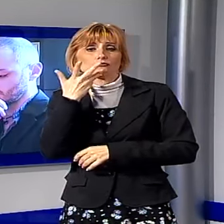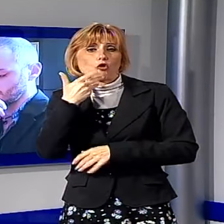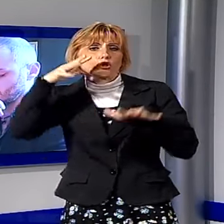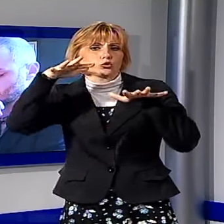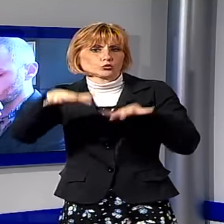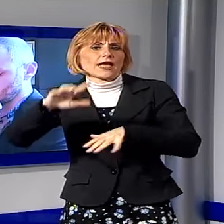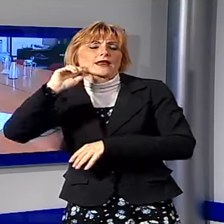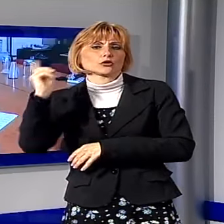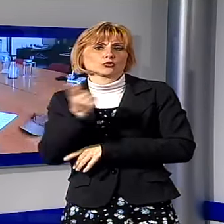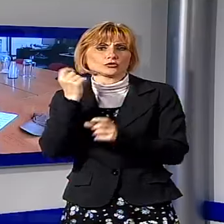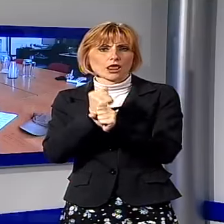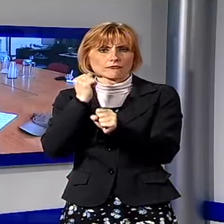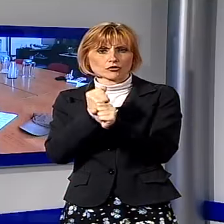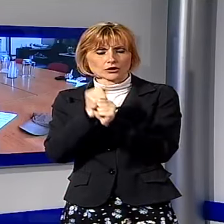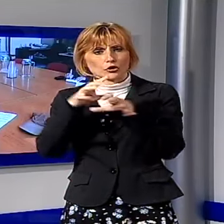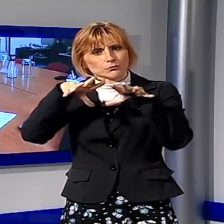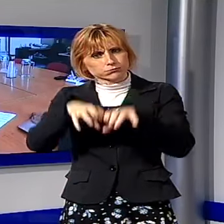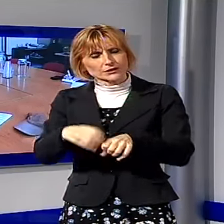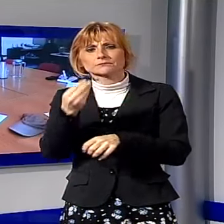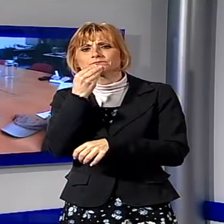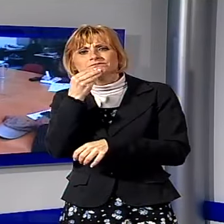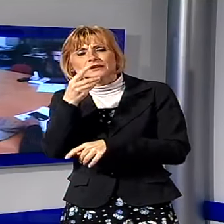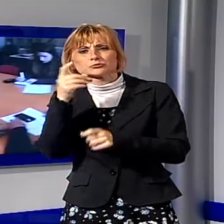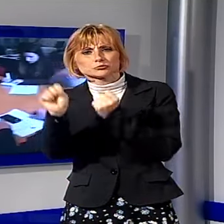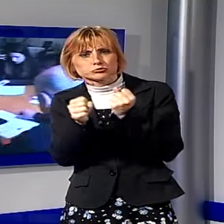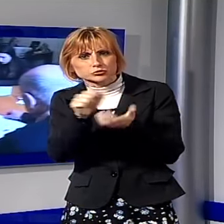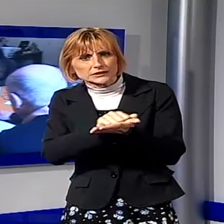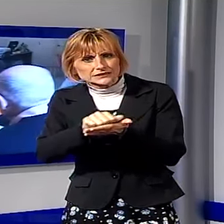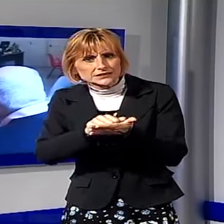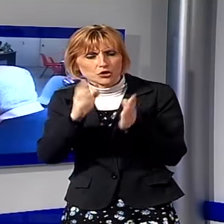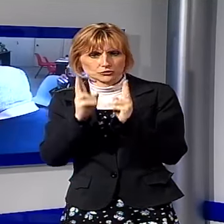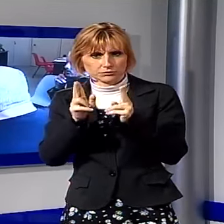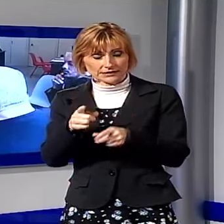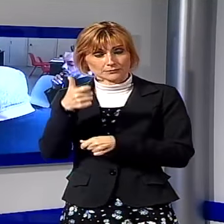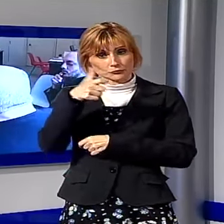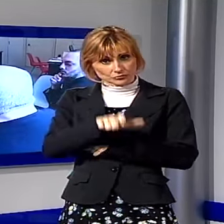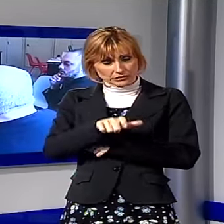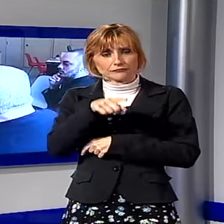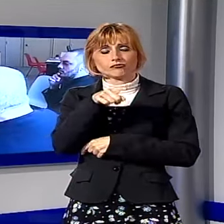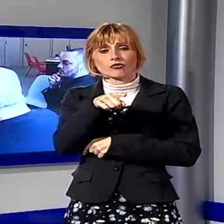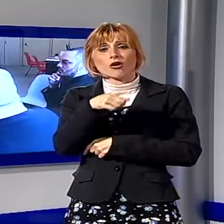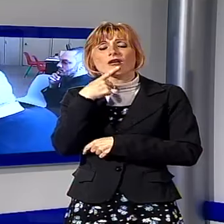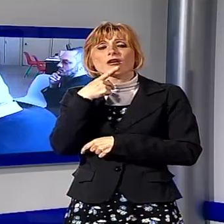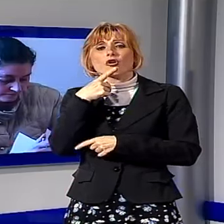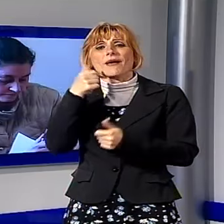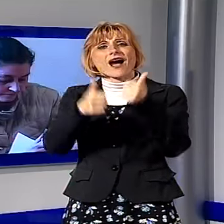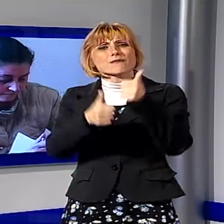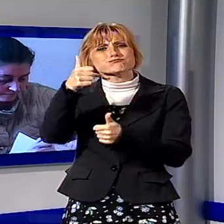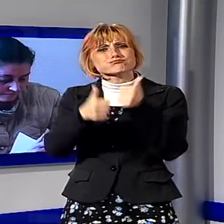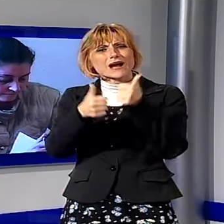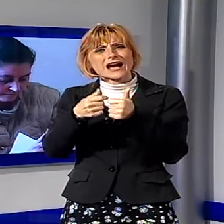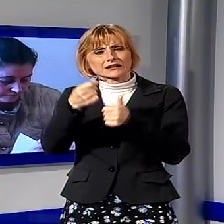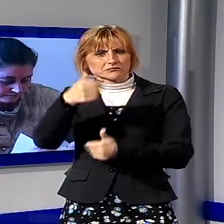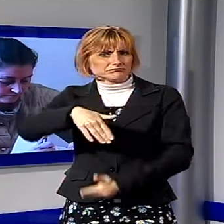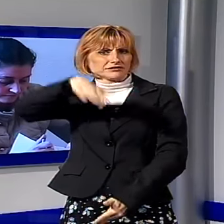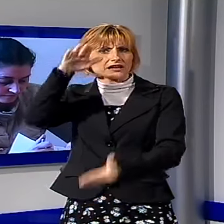per tutti i lavoratori impegnati nella ristorazione e nelle pulizie dell'ospedale, chiedendo inoltre di non consentire più gli appalti in regime di